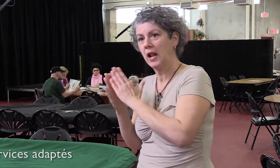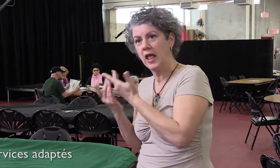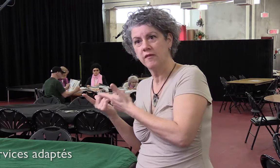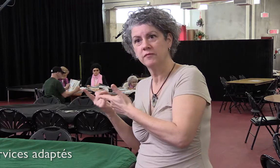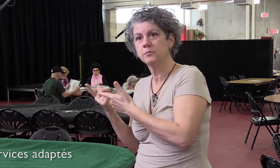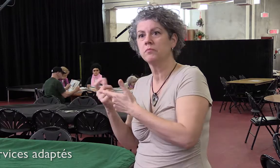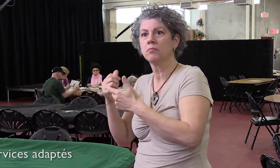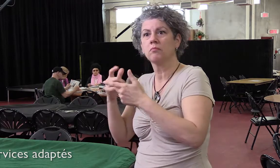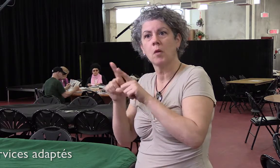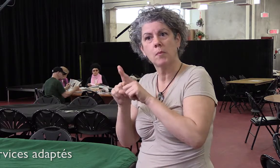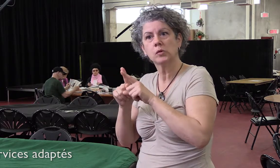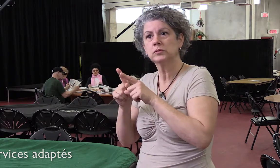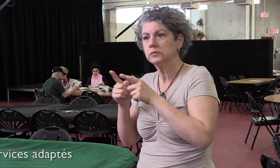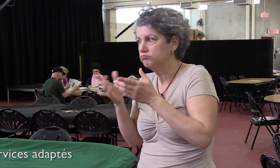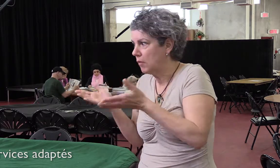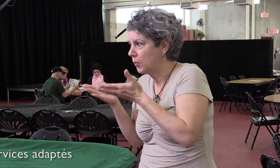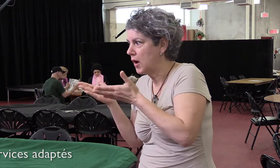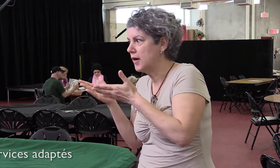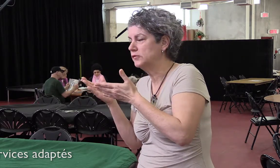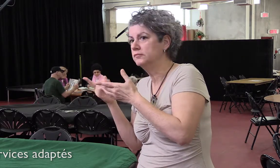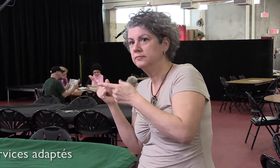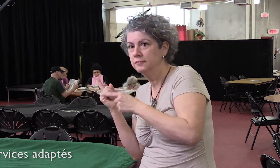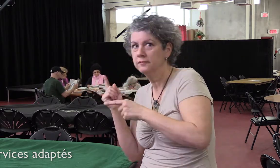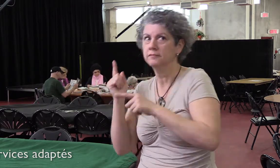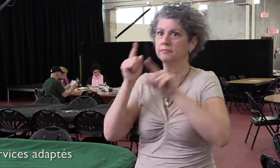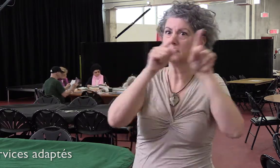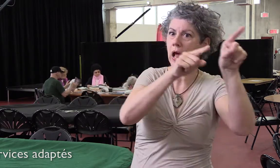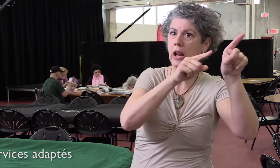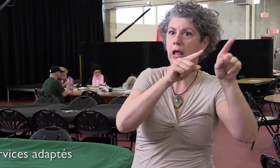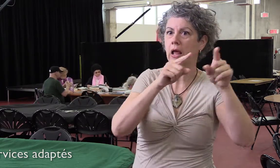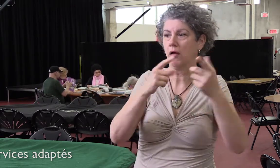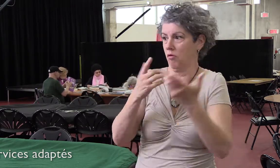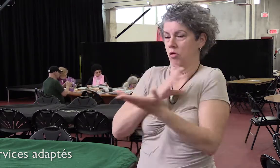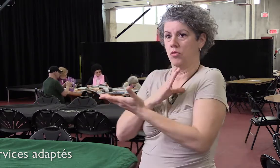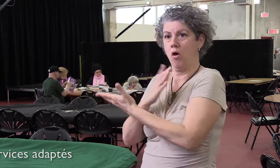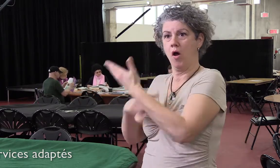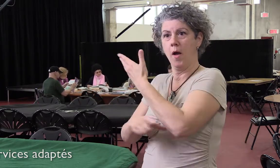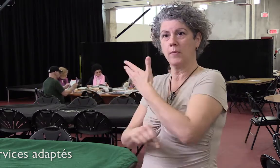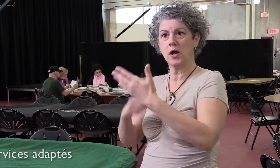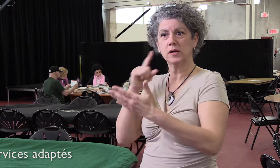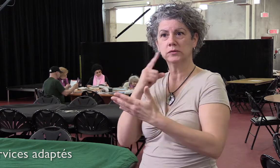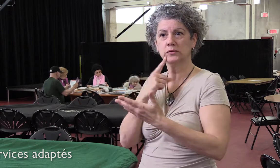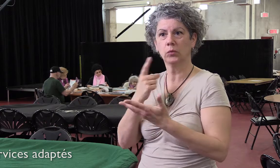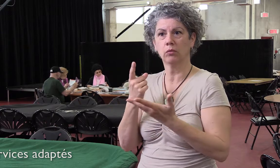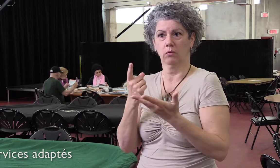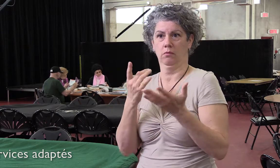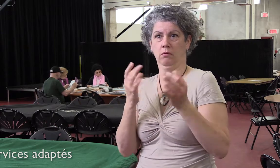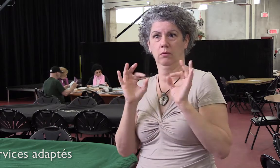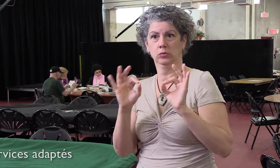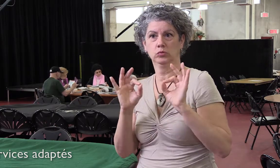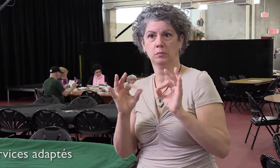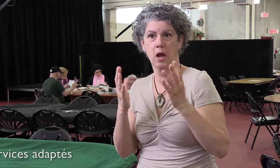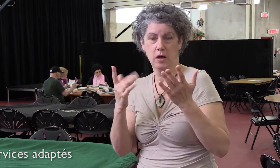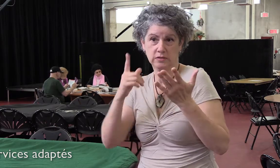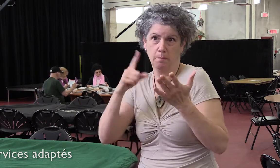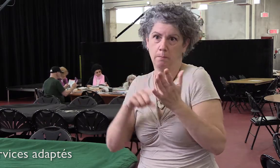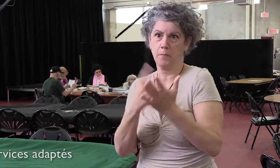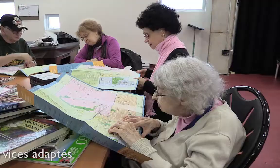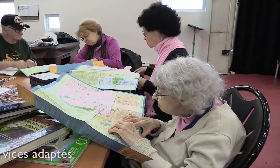On a trouvé ça très intéressant. Puis on voulait aussi encourager les personnes sourdes à ensuite se présenter dans les bibliothèques si c'était possible. Parce que même pour certaines